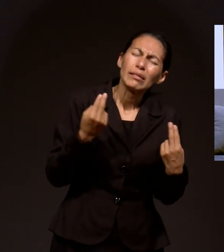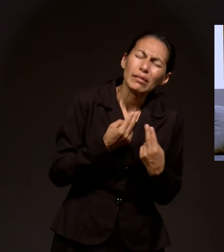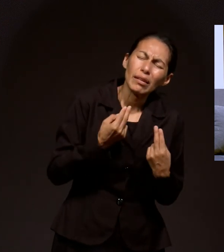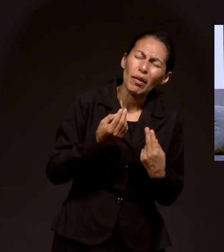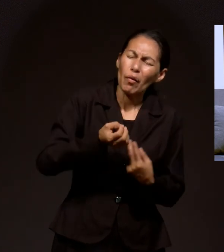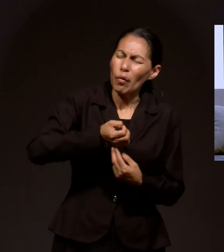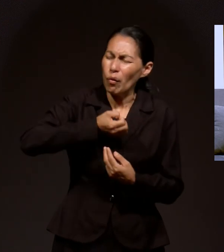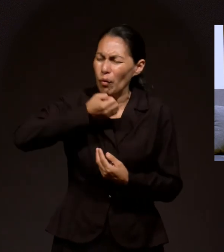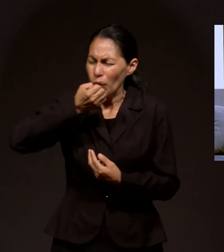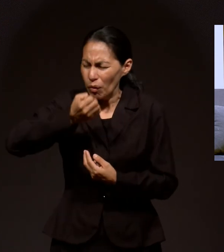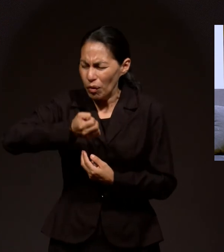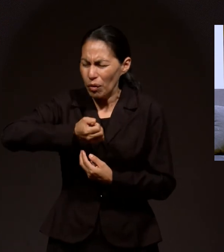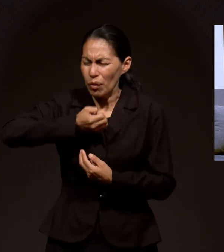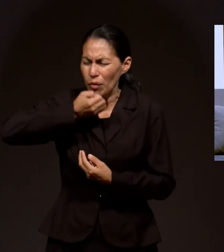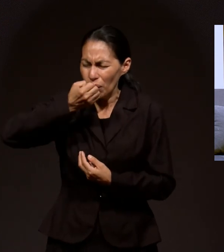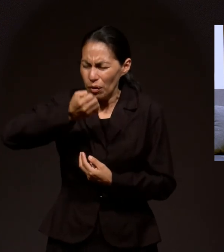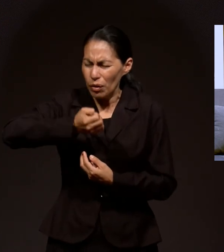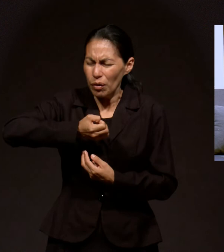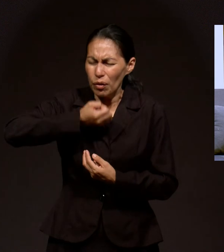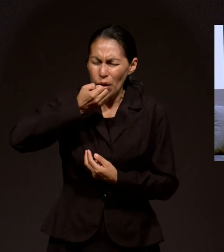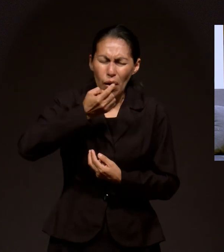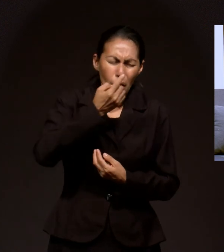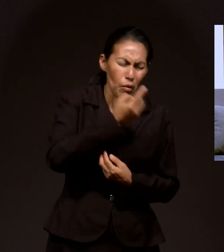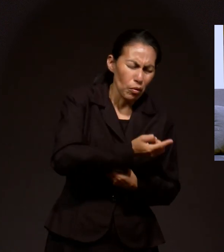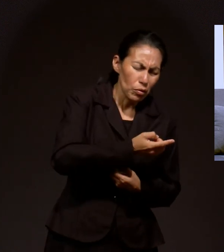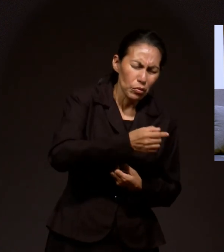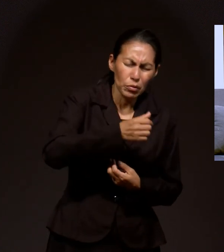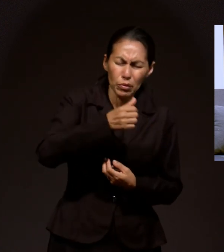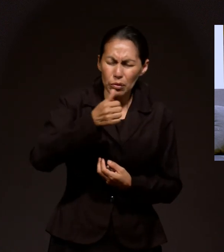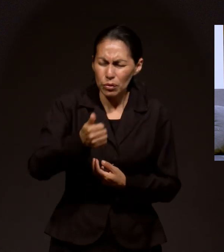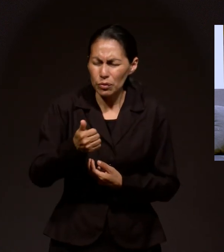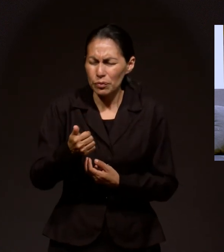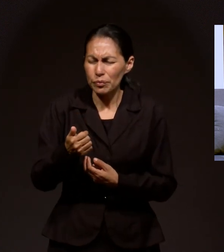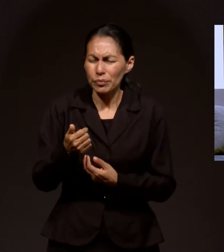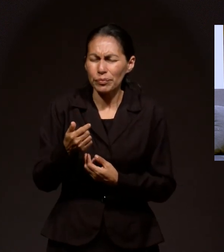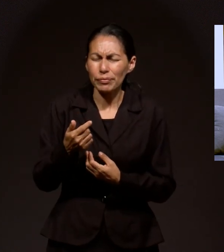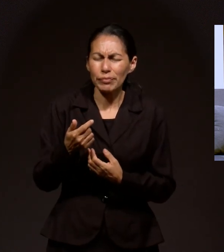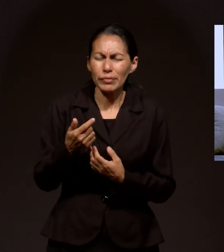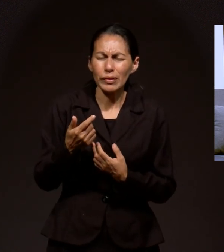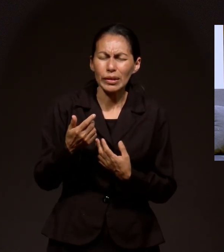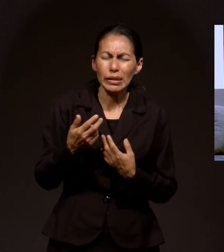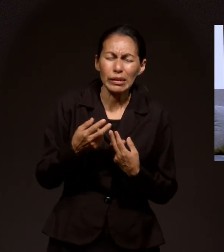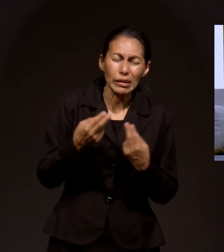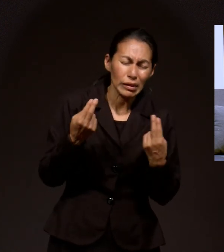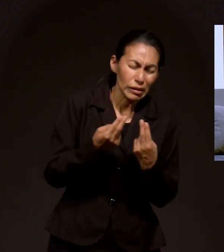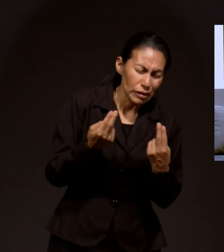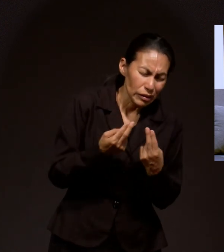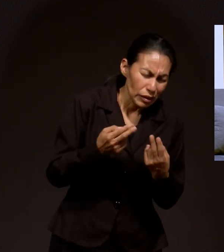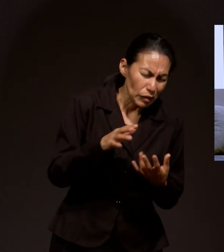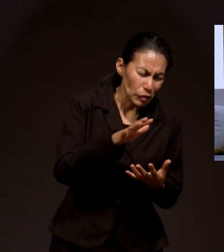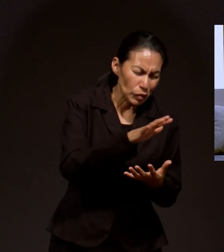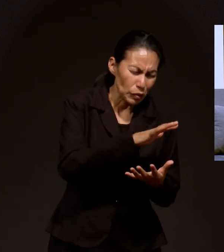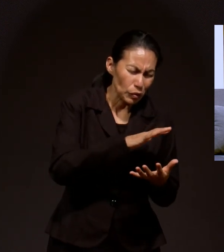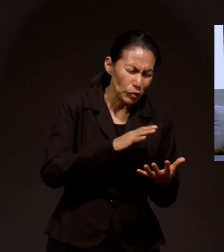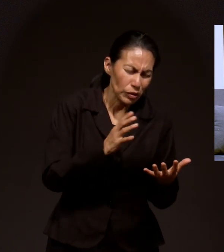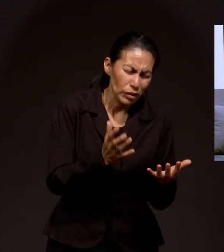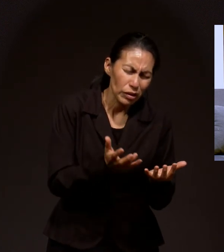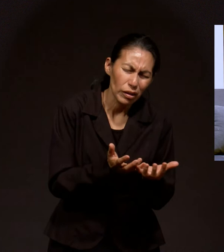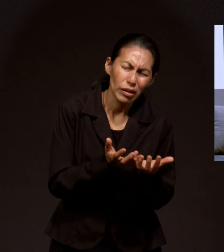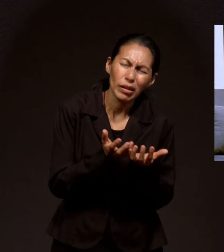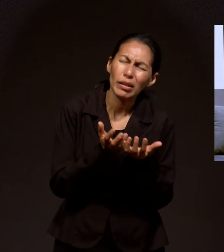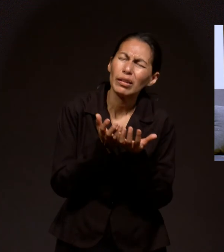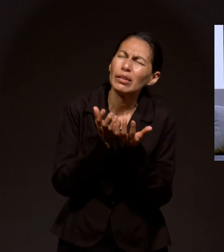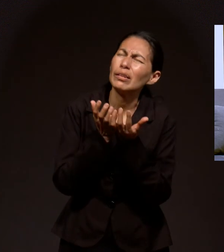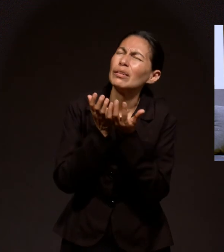los otros Amén Esa necesidad De traer A colación Todas nuestras Necesidades En este lugar